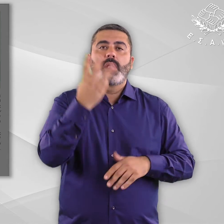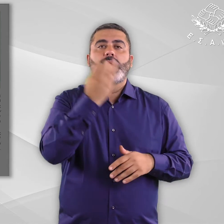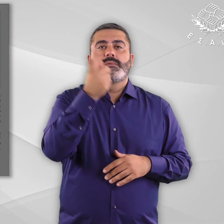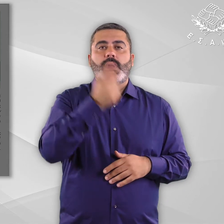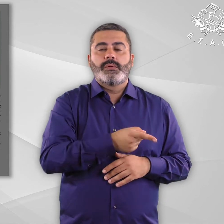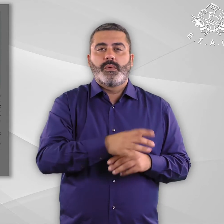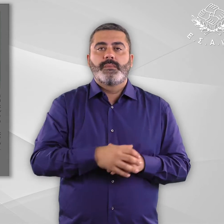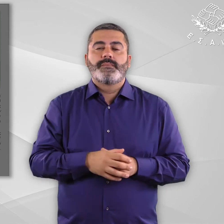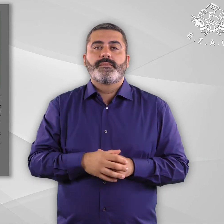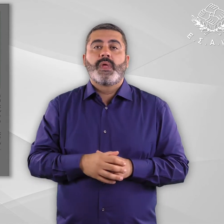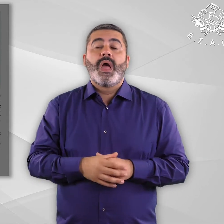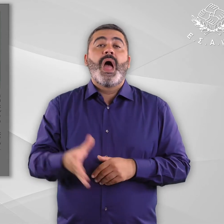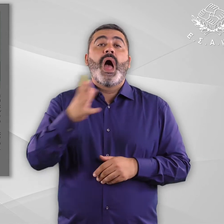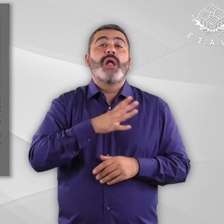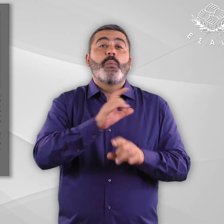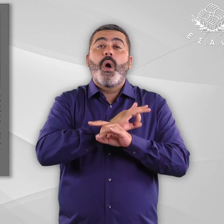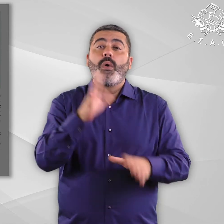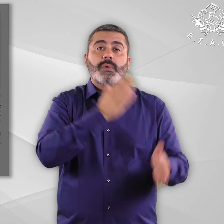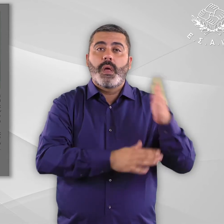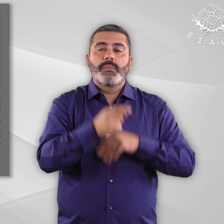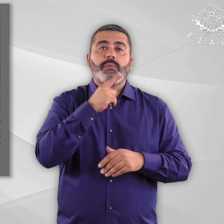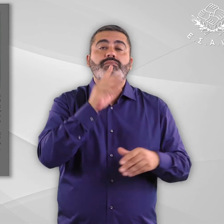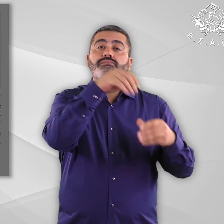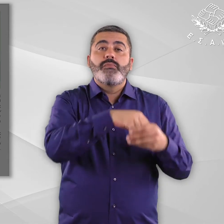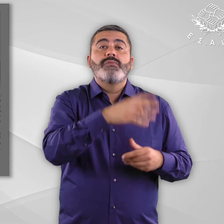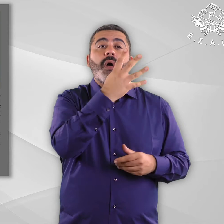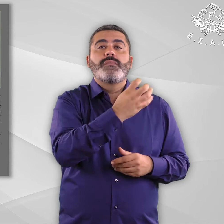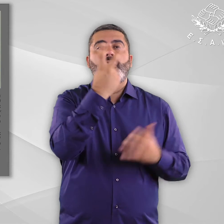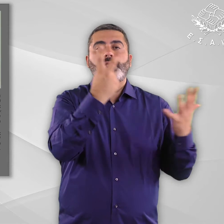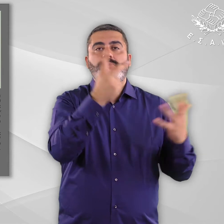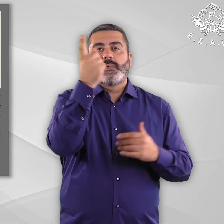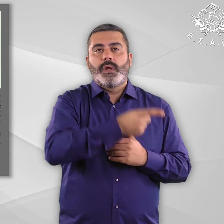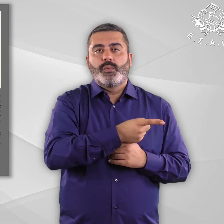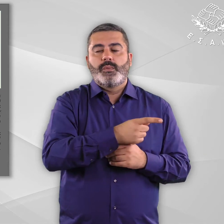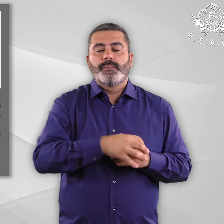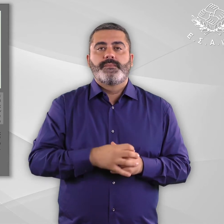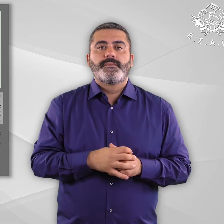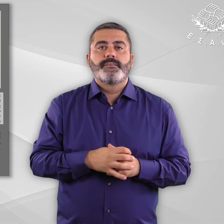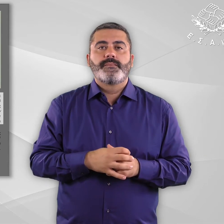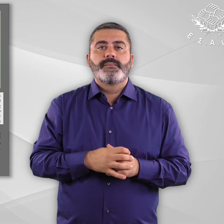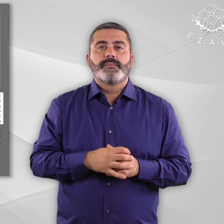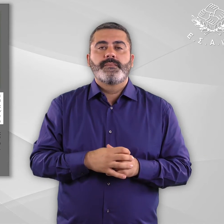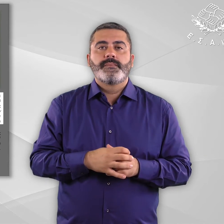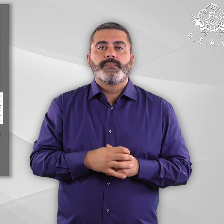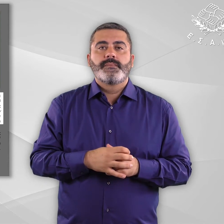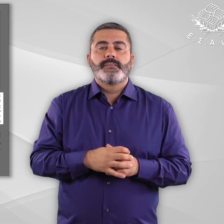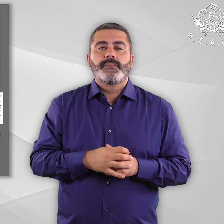στην κατηγορία χωρίς αναπηρία ανέρχεται στο 47% του πληθυσμού. Τέλος πλαισίου Σε πανελλαδική έρευνα της